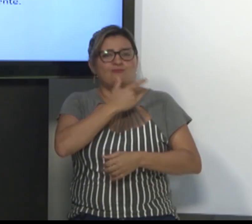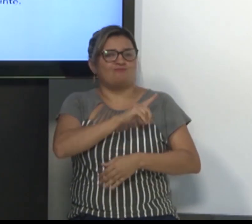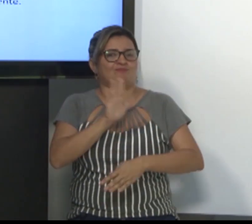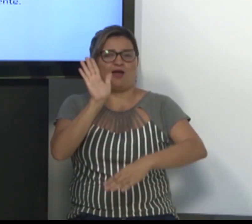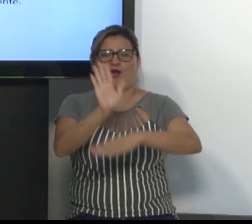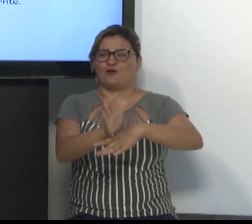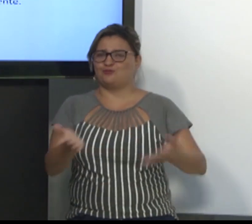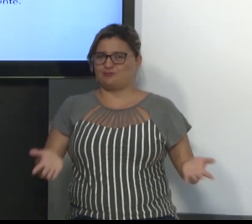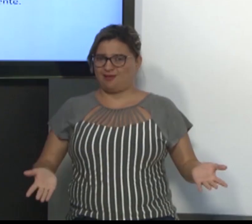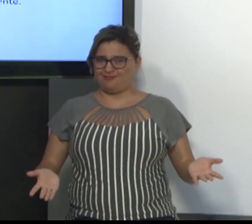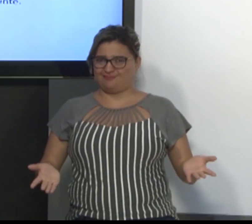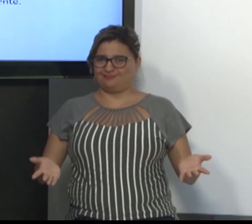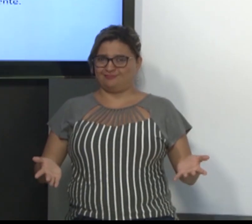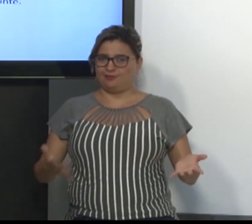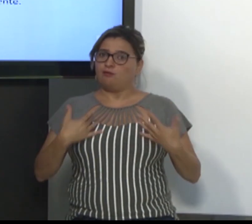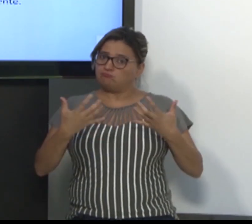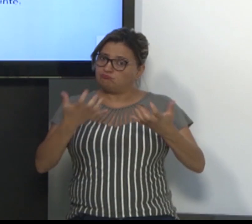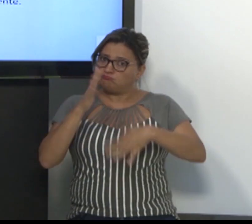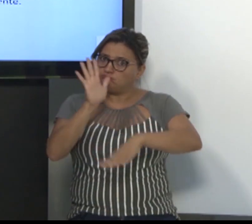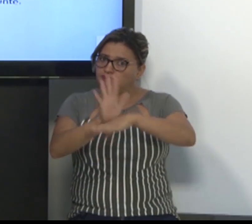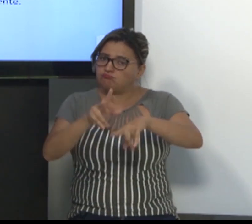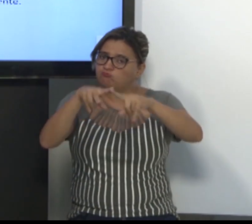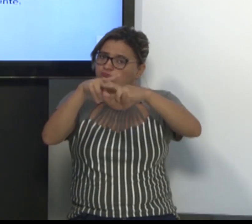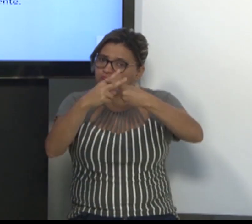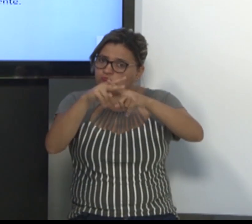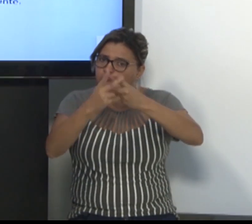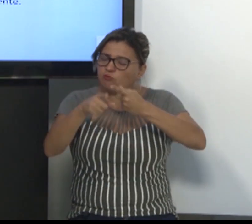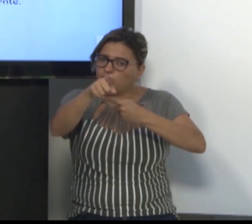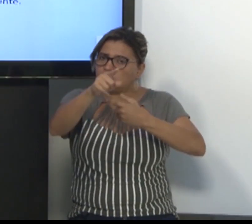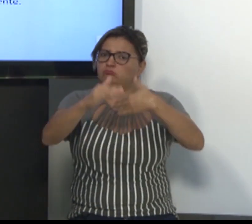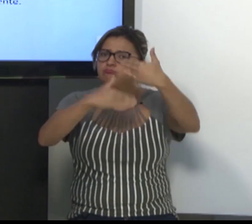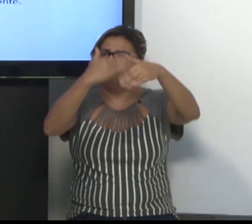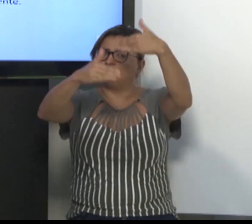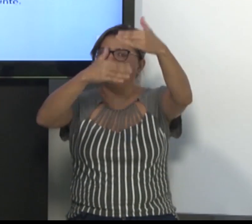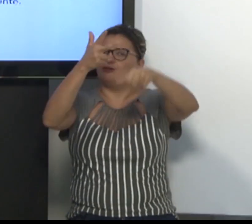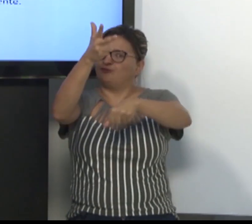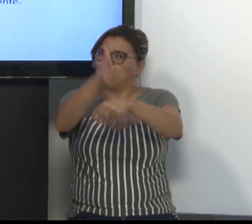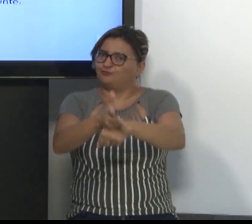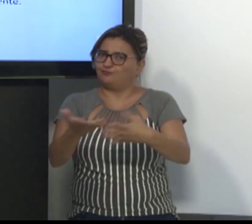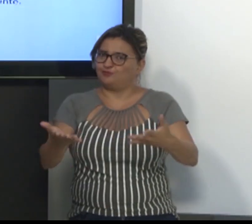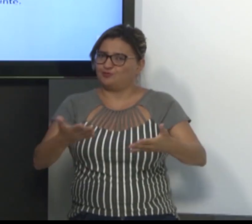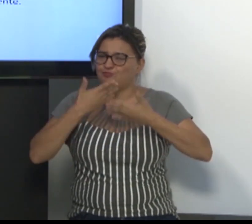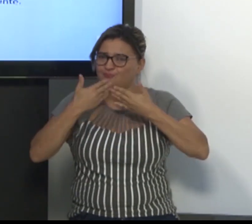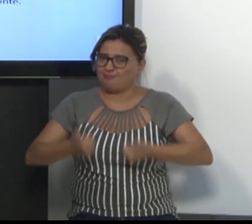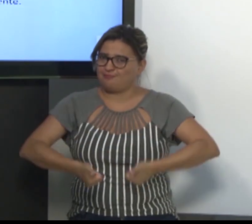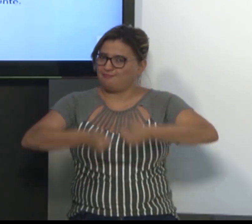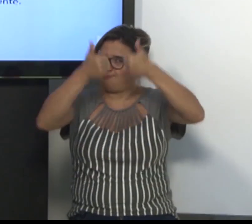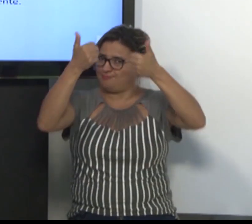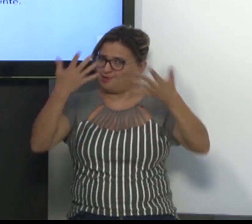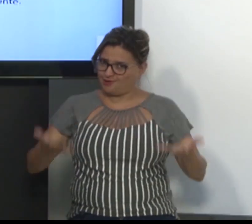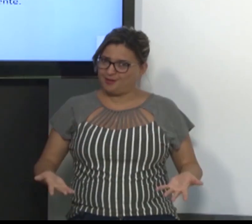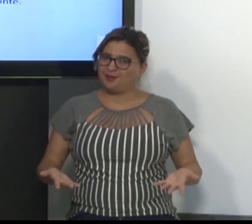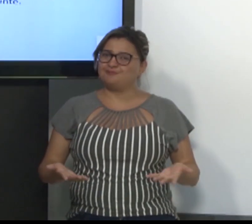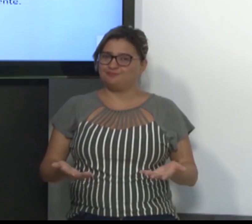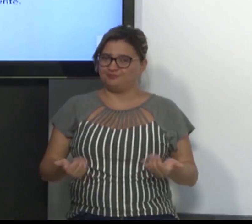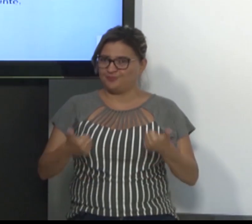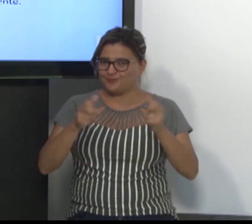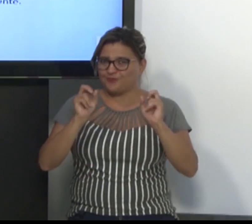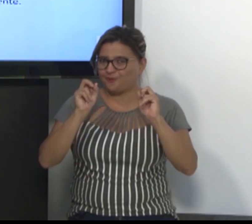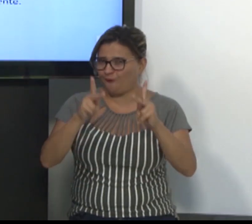nesses cuidados, vai ser difícil o surdo que vai avaliá-lo. Por isso que eu estou dando essas dicas de vídeo, para que vocês possam